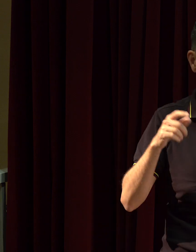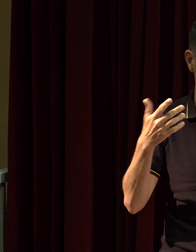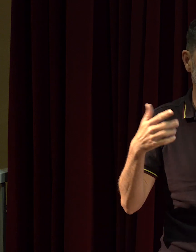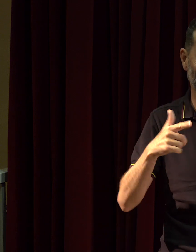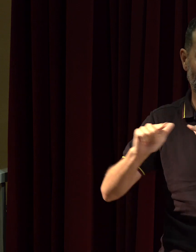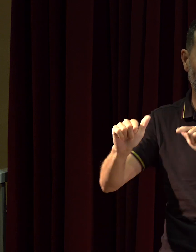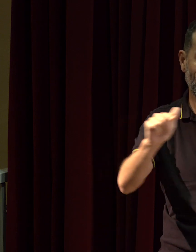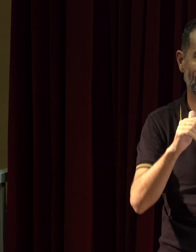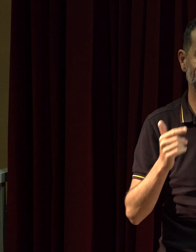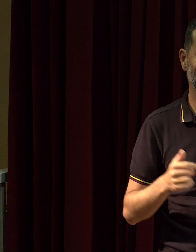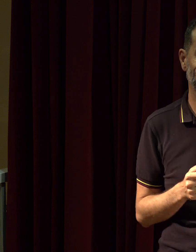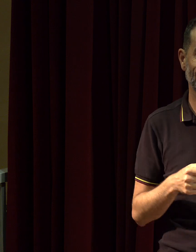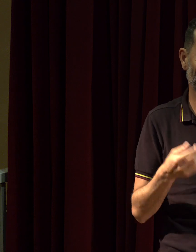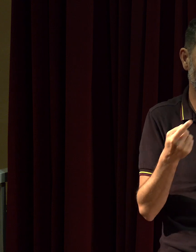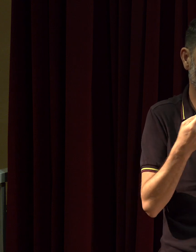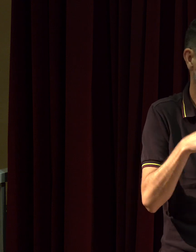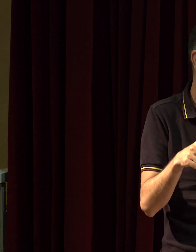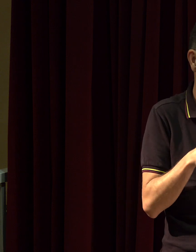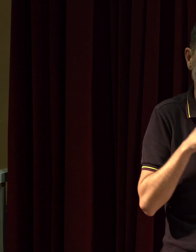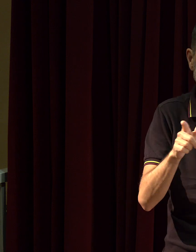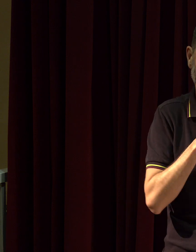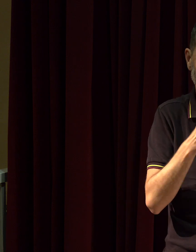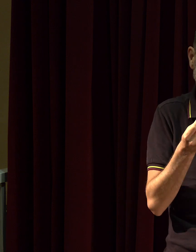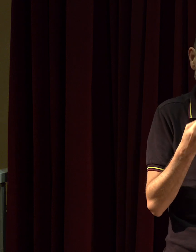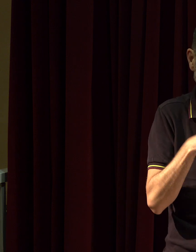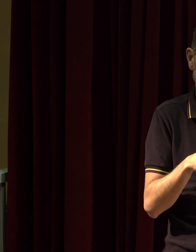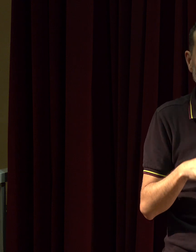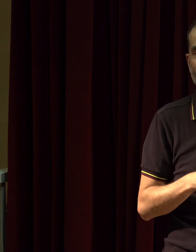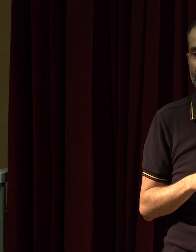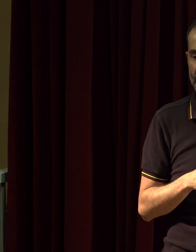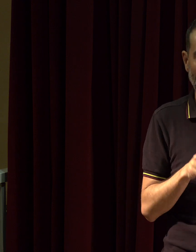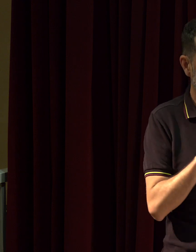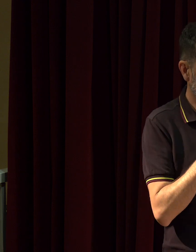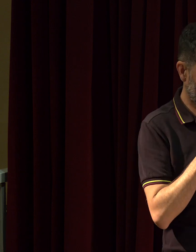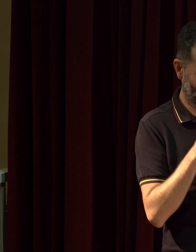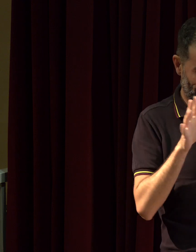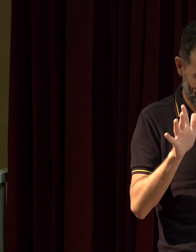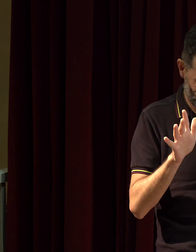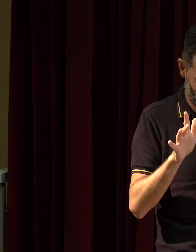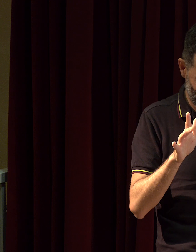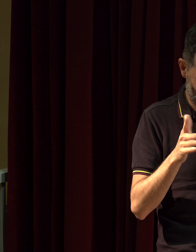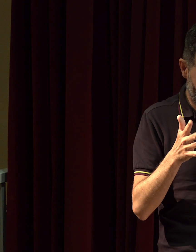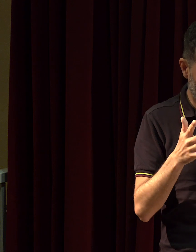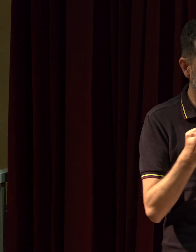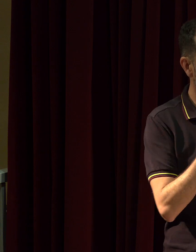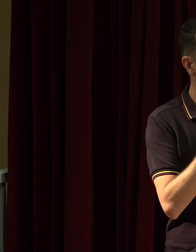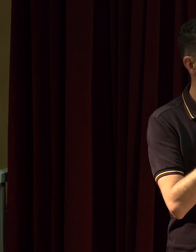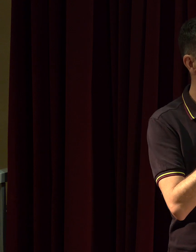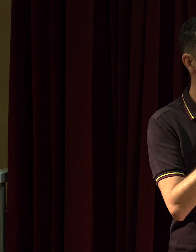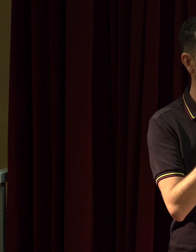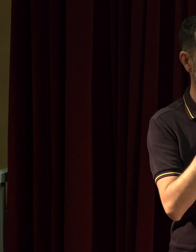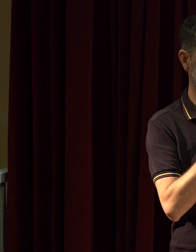Donc bien sûr, ça dépend du type de moto également. les scooters, les motos. On va ressentir de la même manière que vous les